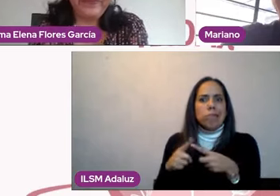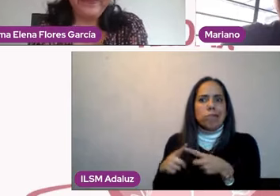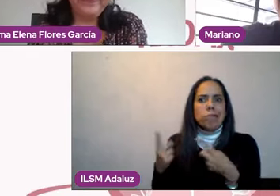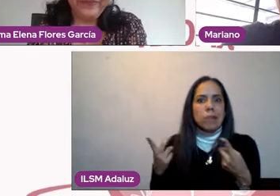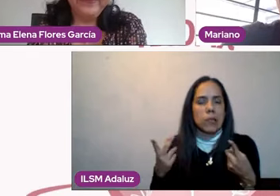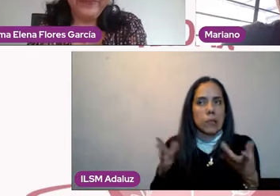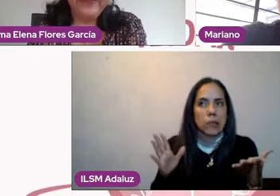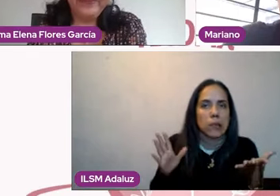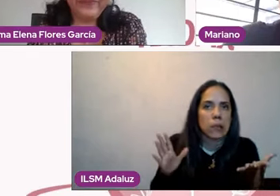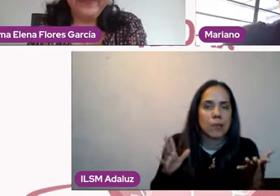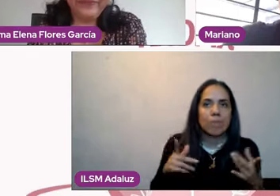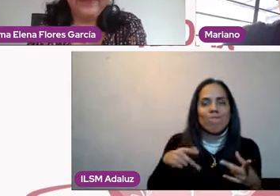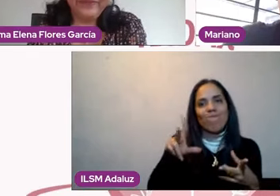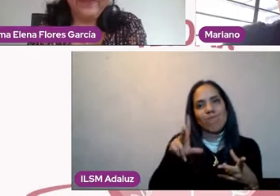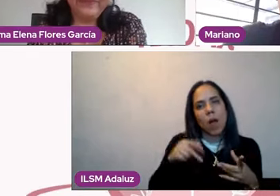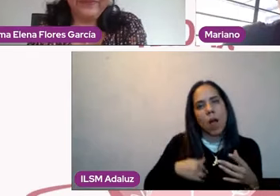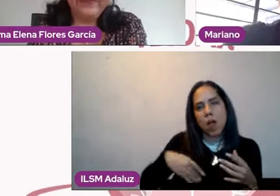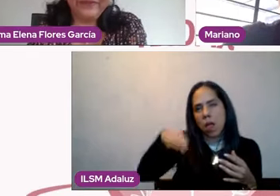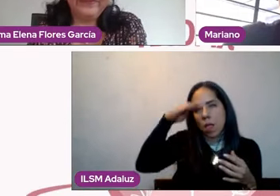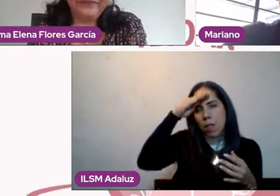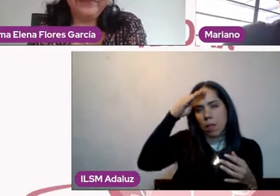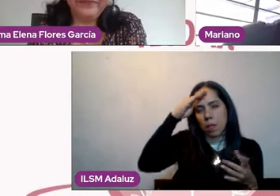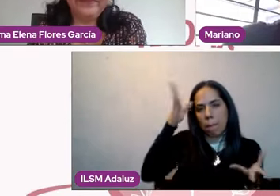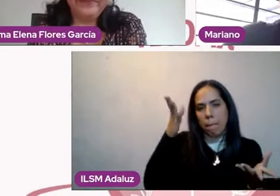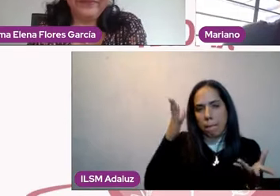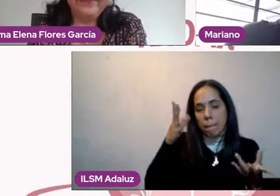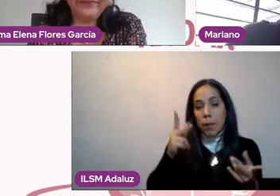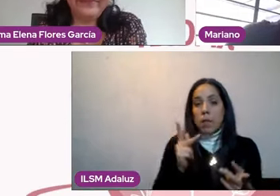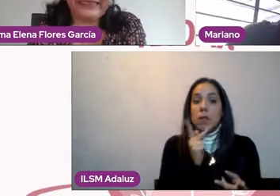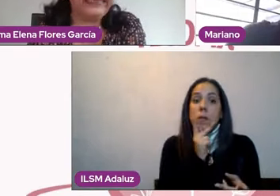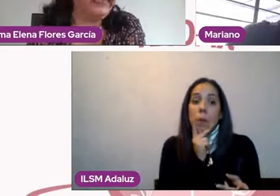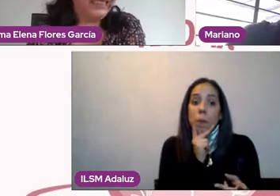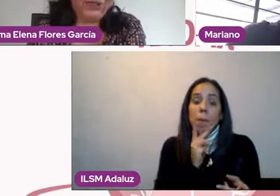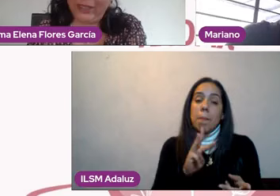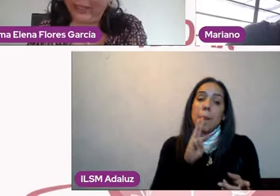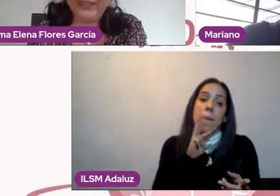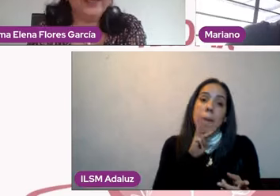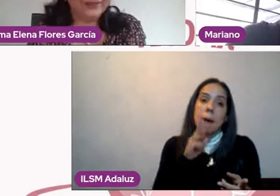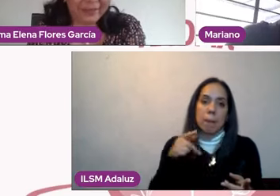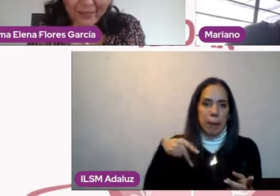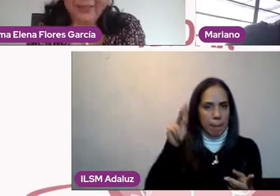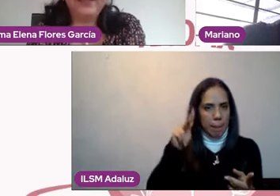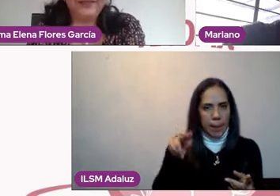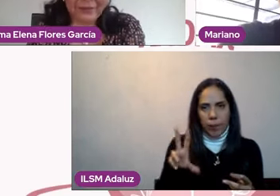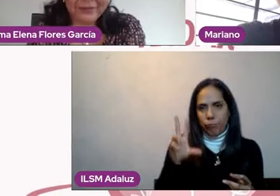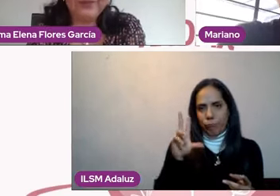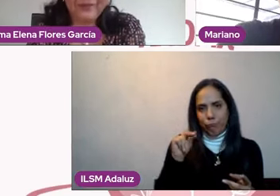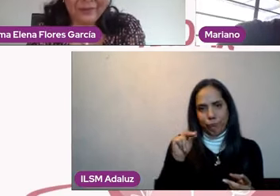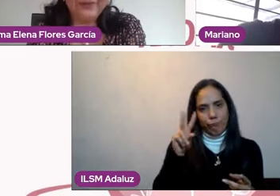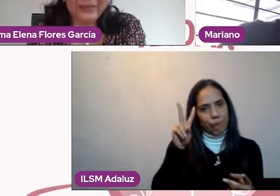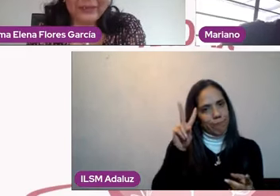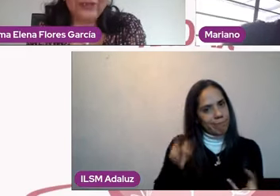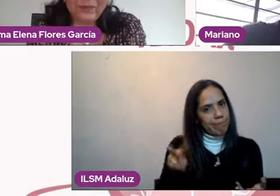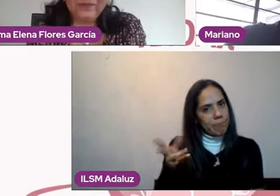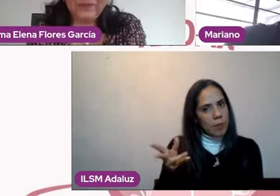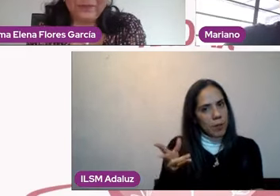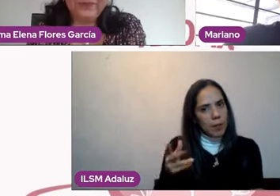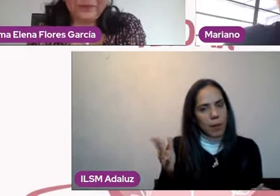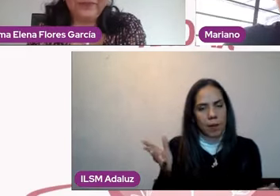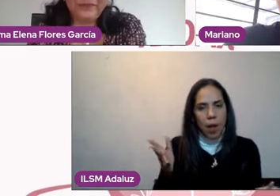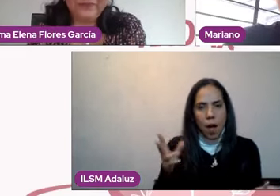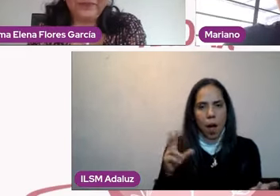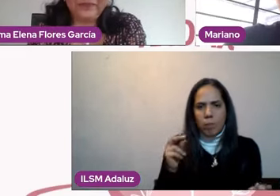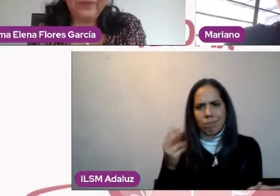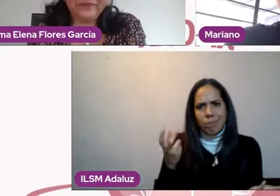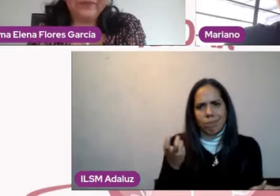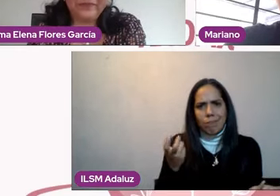Tendrían que ser los padres en un mundo ideal que no existe, ¿no? Porque yo siempre les digo,